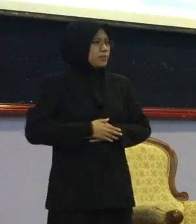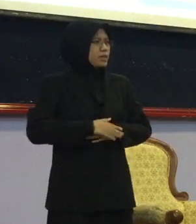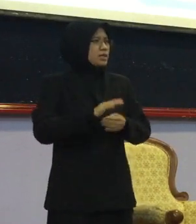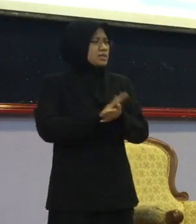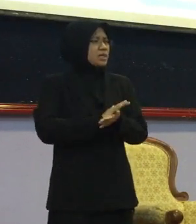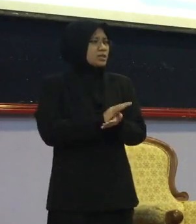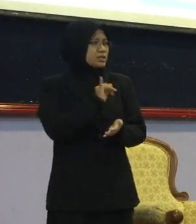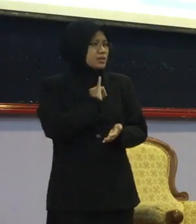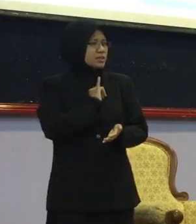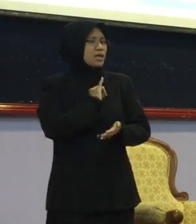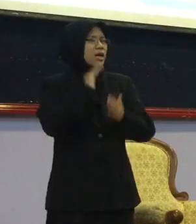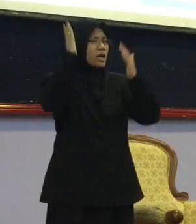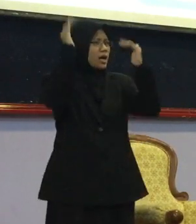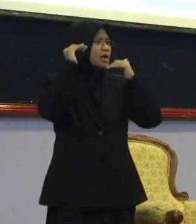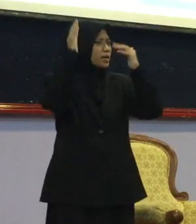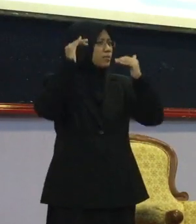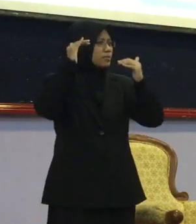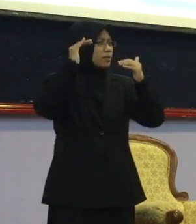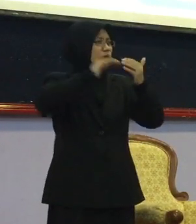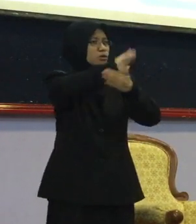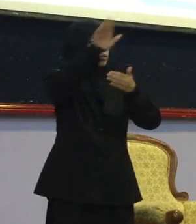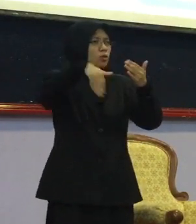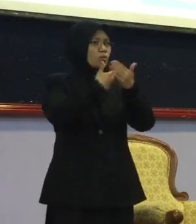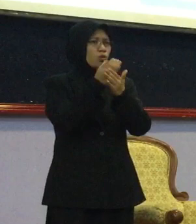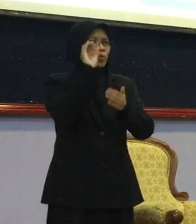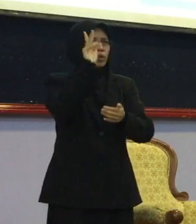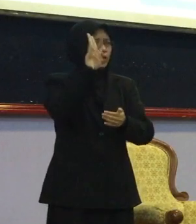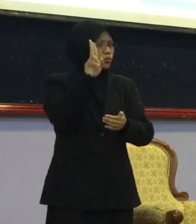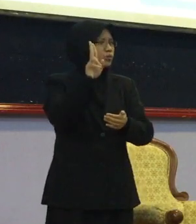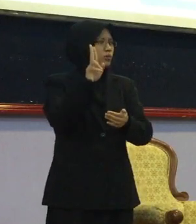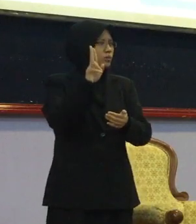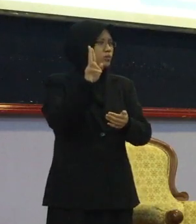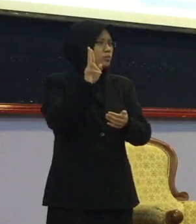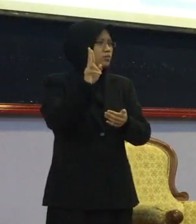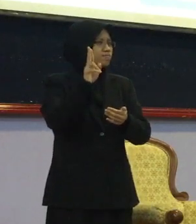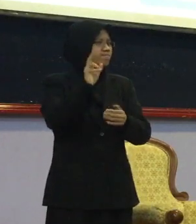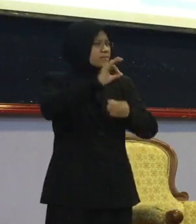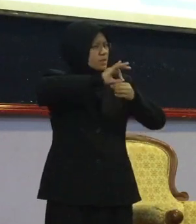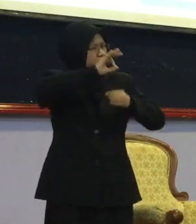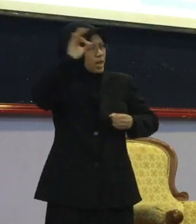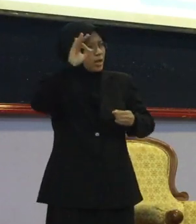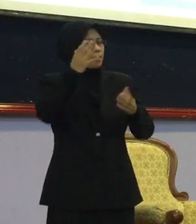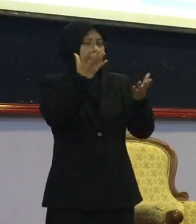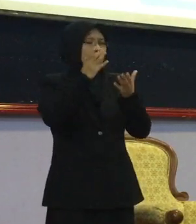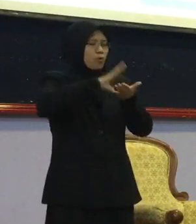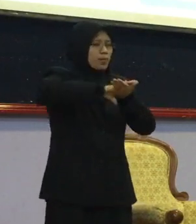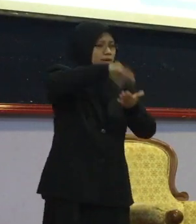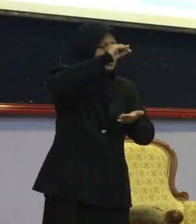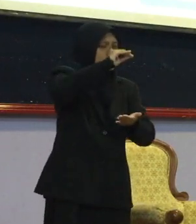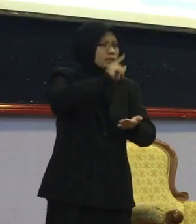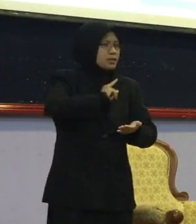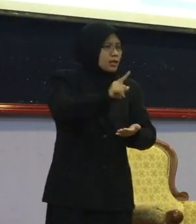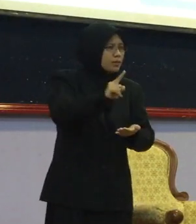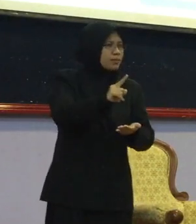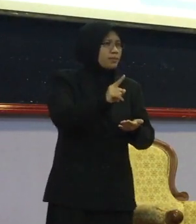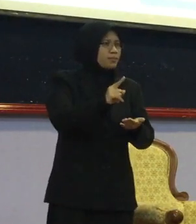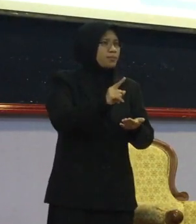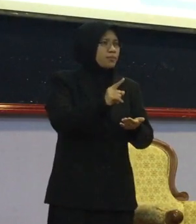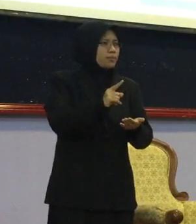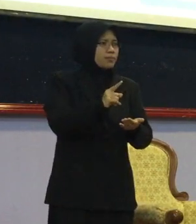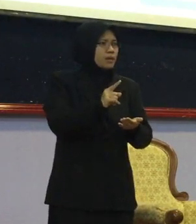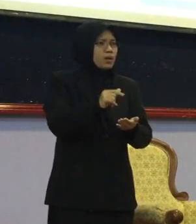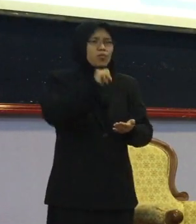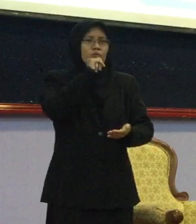saya harap OKU Apa harapan kita Ialah Semua OKU Semangat nak pergi Bukan tanya JEPC EEPC dah masuk